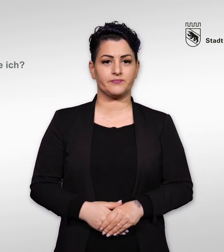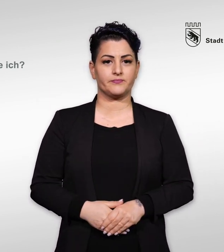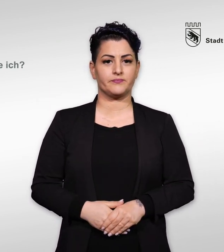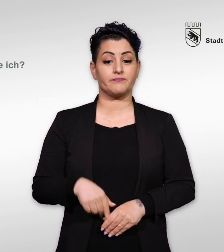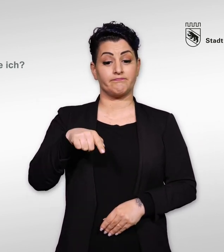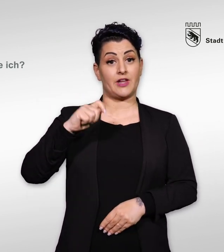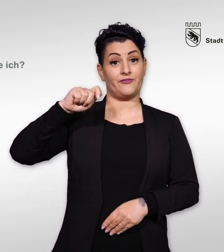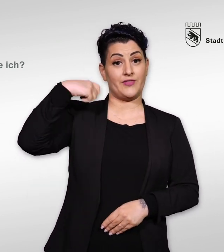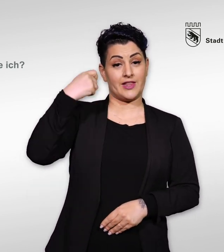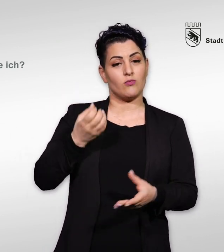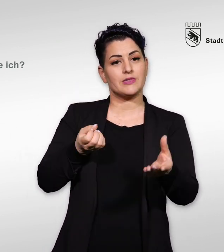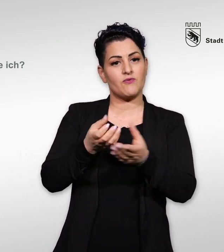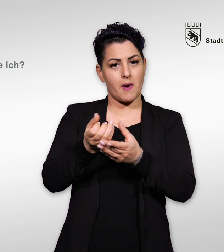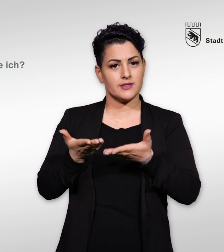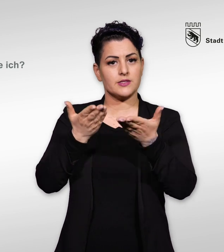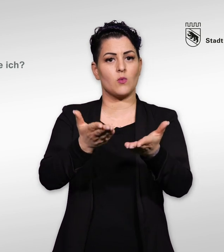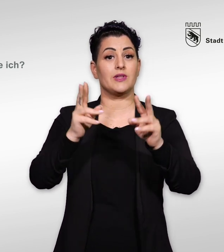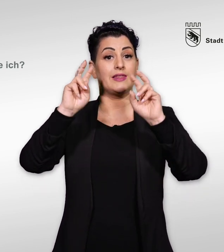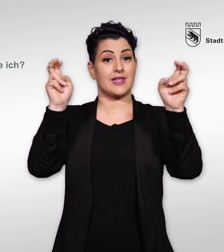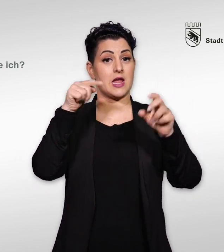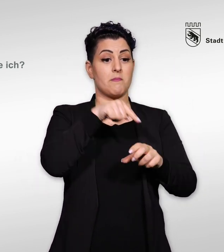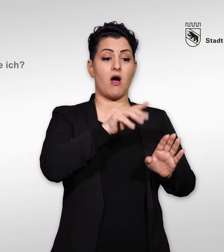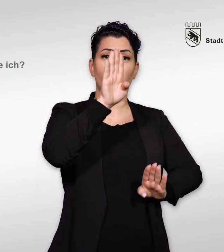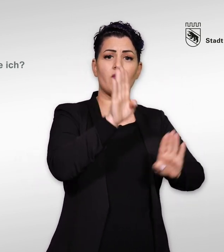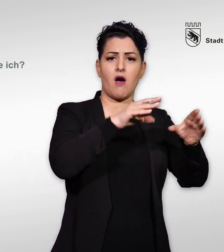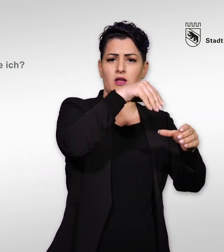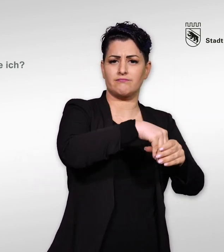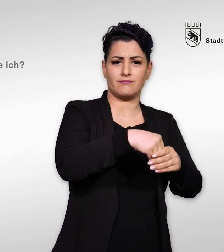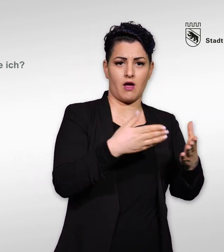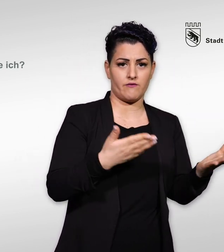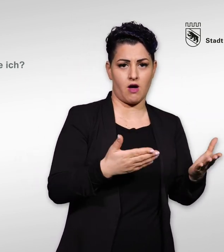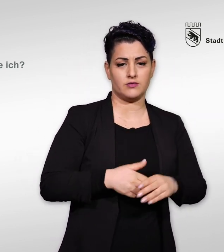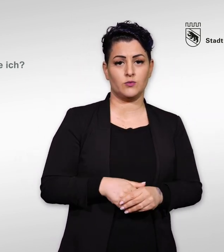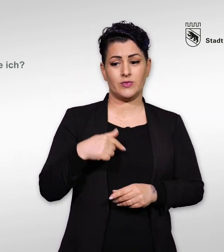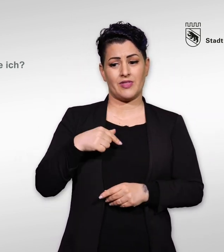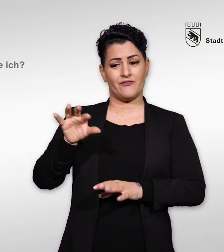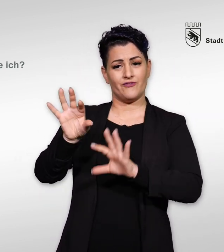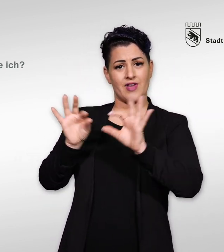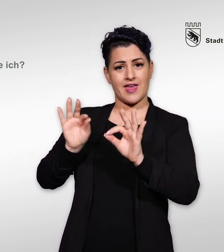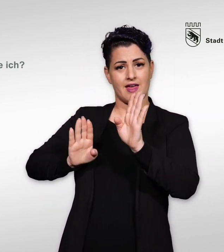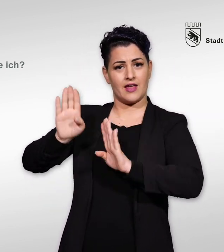In diesem Video erhalten Sie Informationen zum Thema Was sind Wahlen und wie wähle ich?